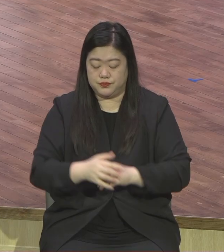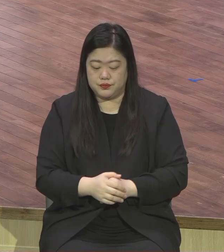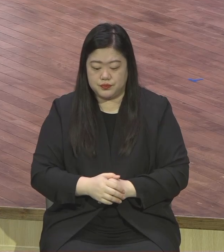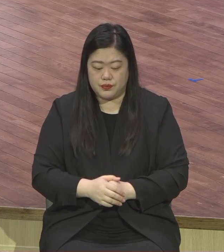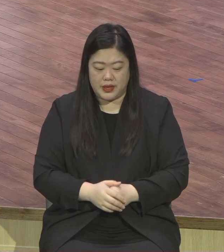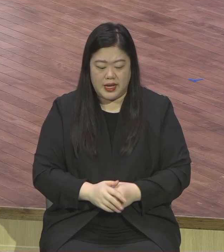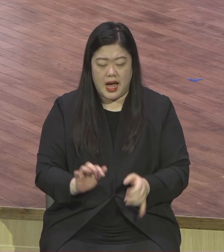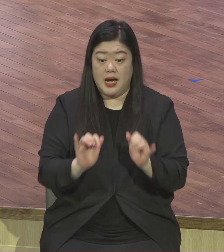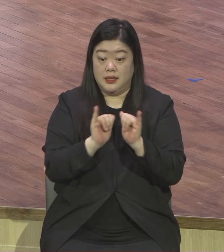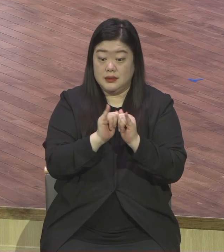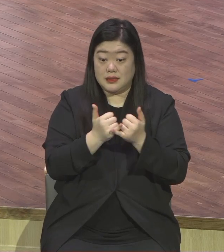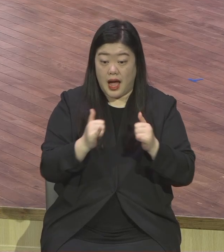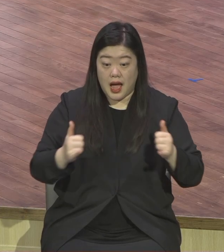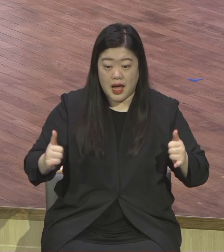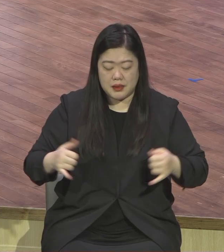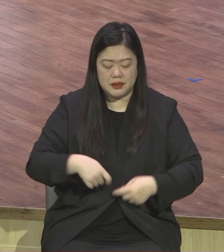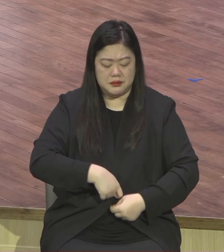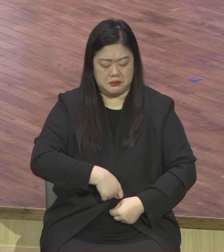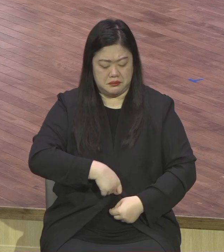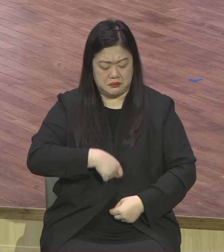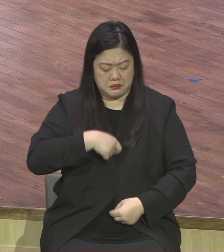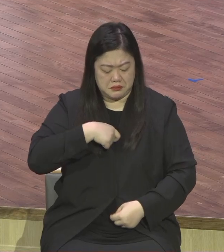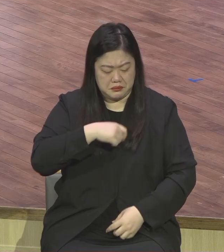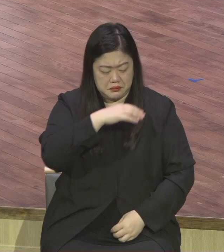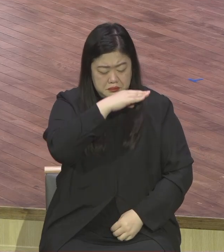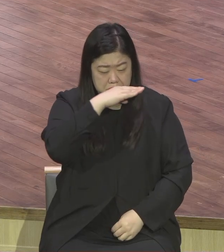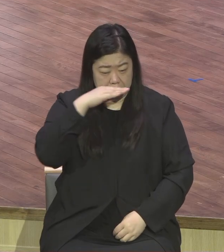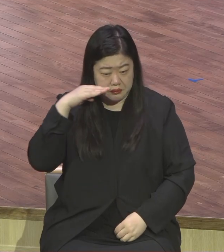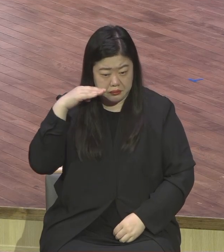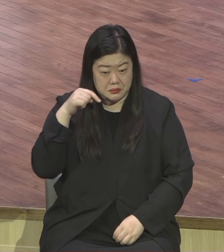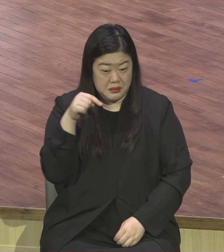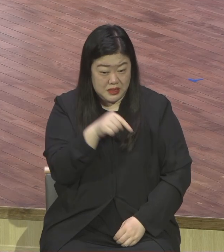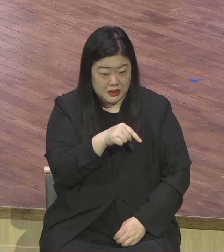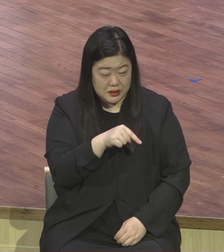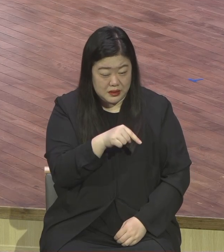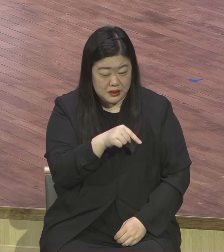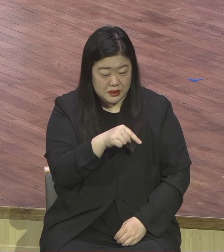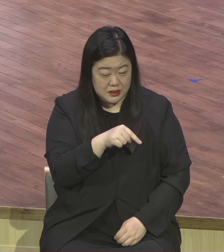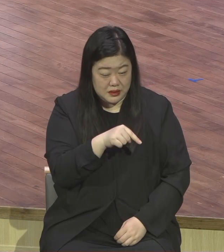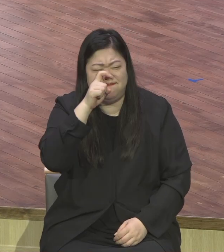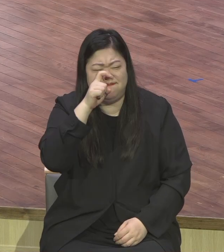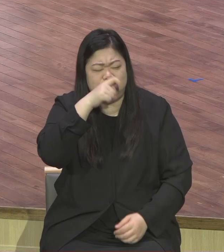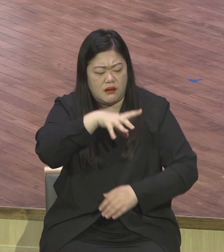인간의 의의는 더러운 옷 더러운 누더기 같다 그랬다. 어렵다.